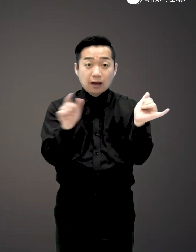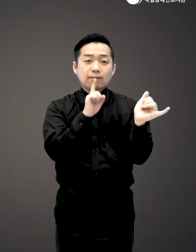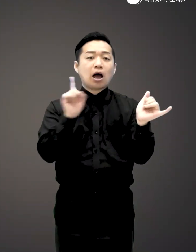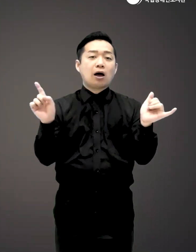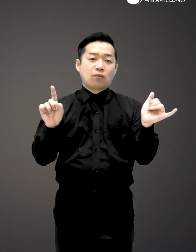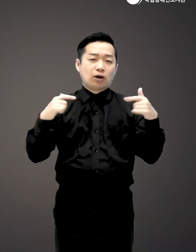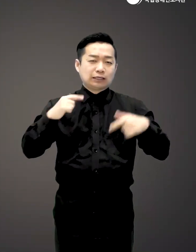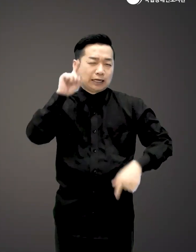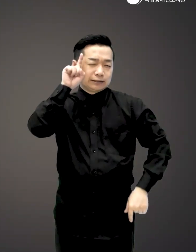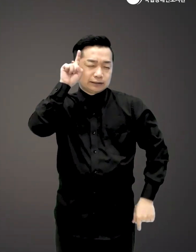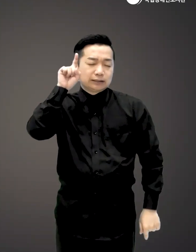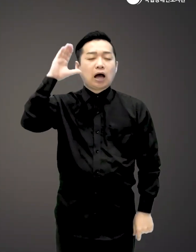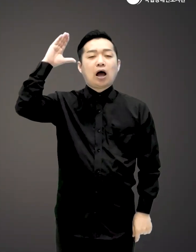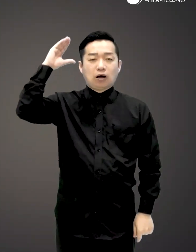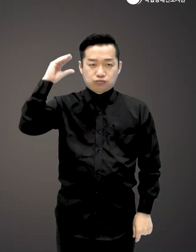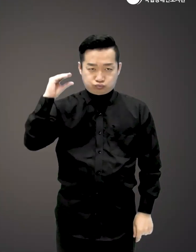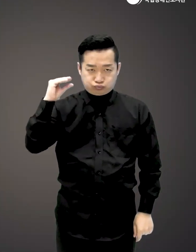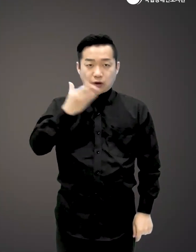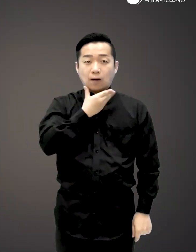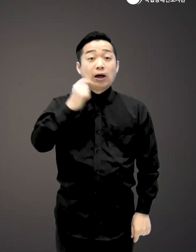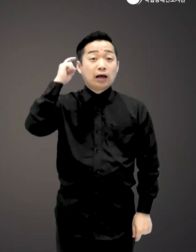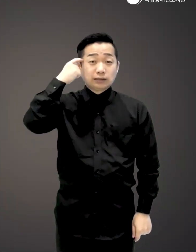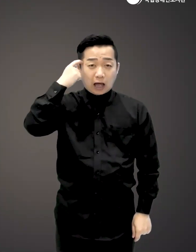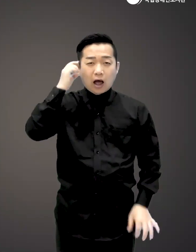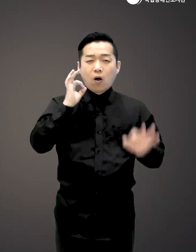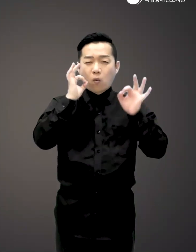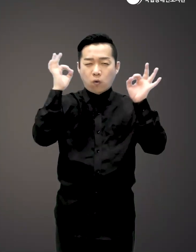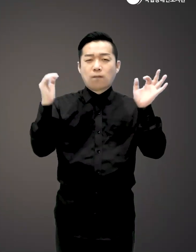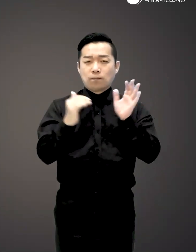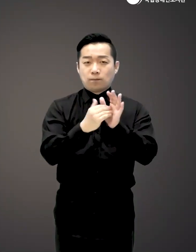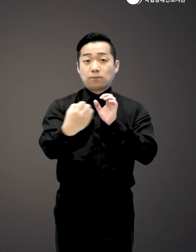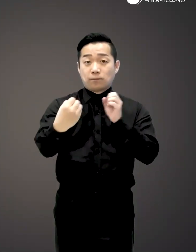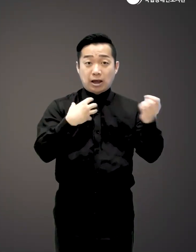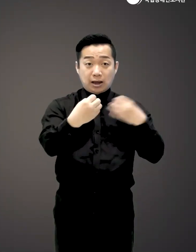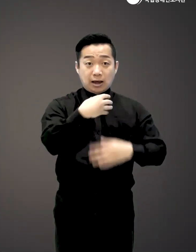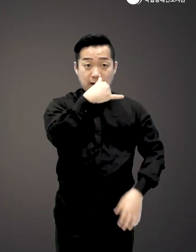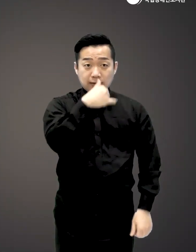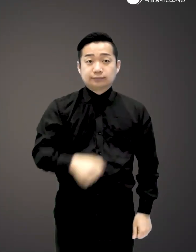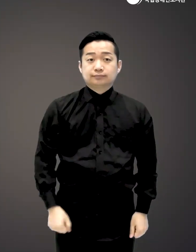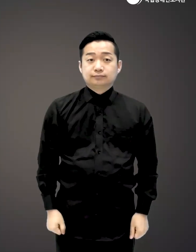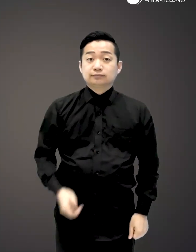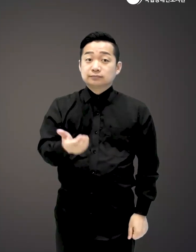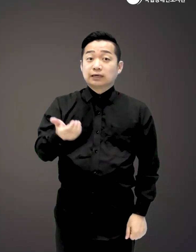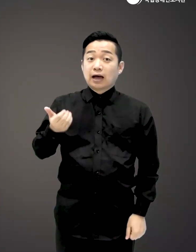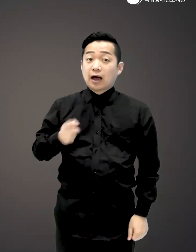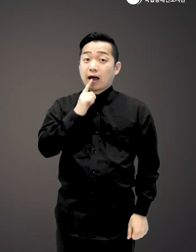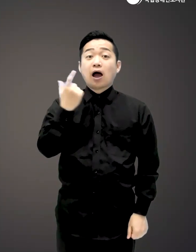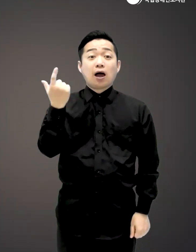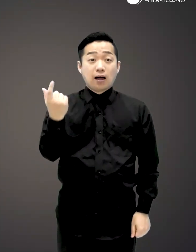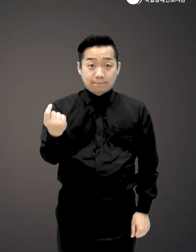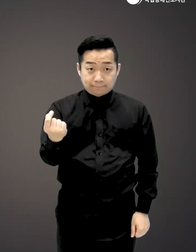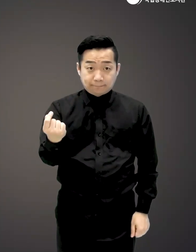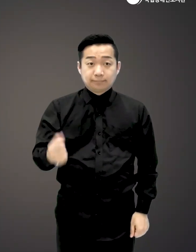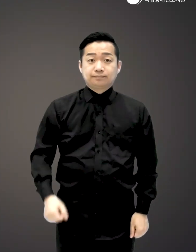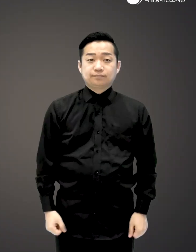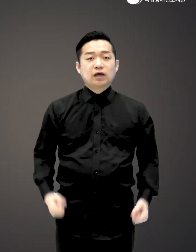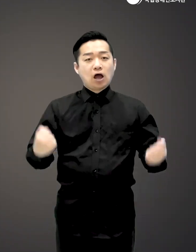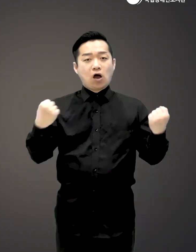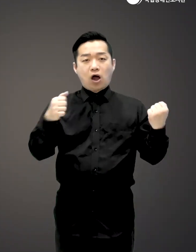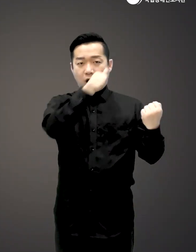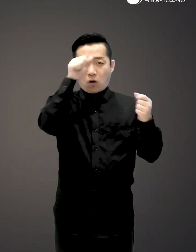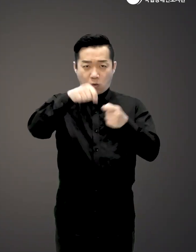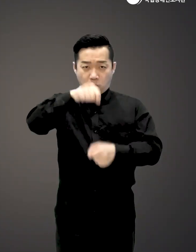사람들은 항상 스트레스를 줄이고 행복한 생각을 하려 노력했다고 합니다 앞서 말씀드린 것뿐만 아니라